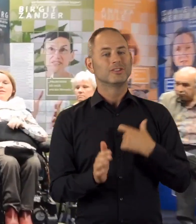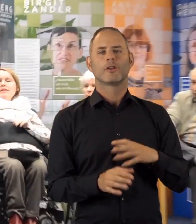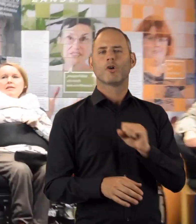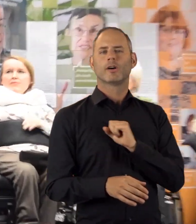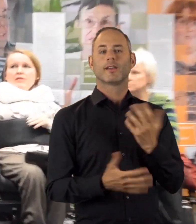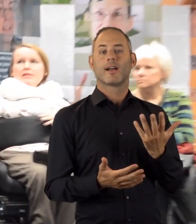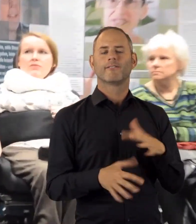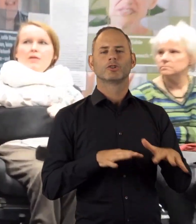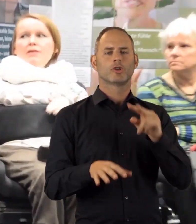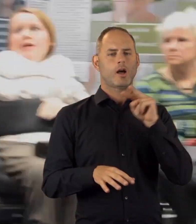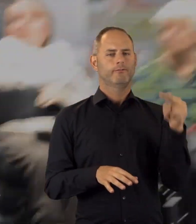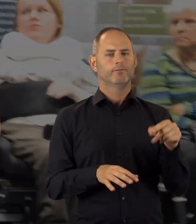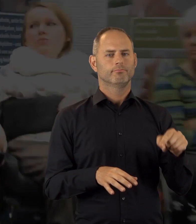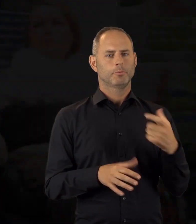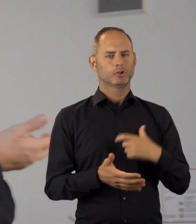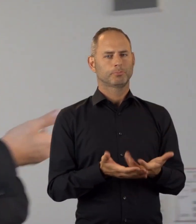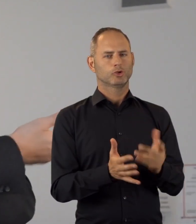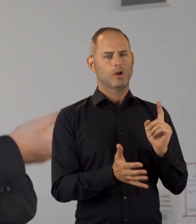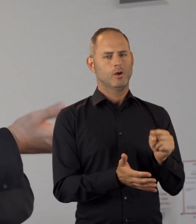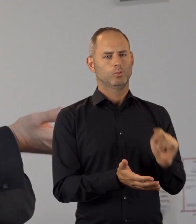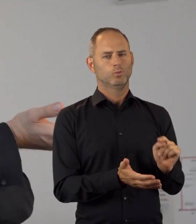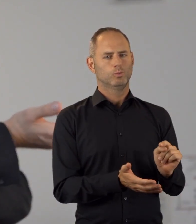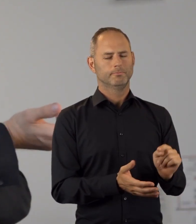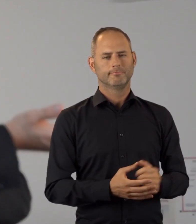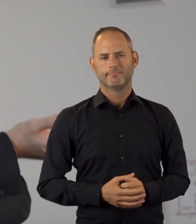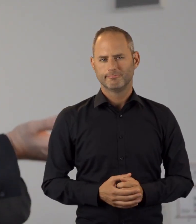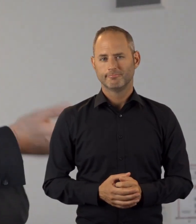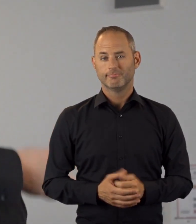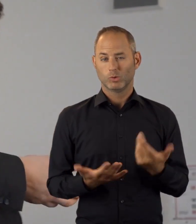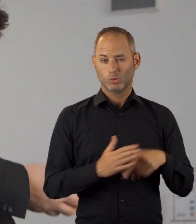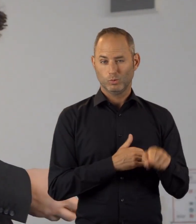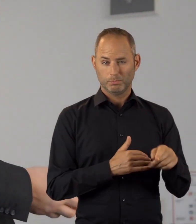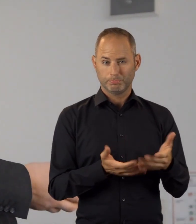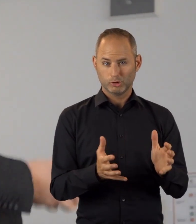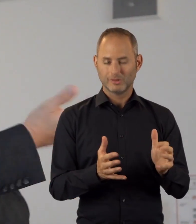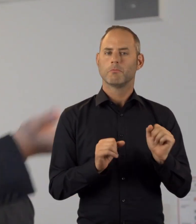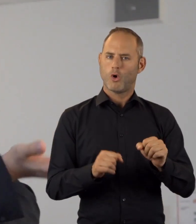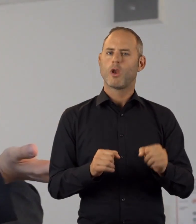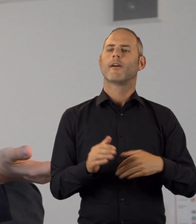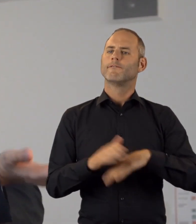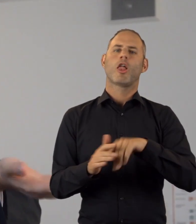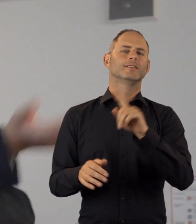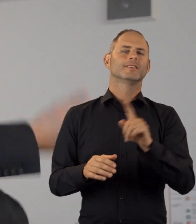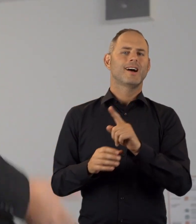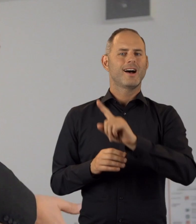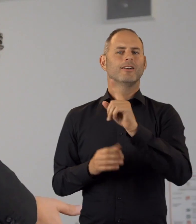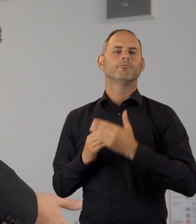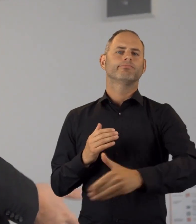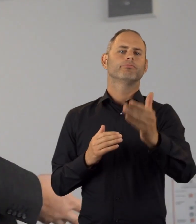neben den persönlichen Vorteilen auch der wirtschaftliche Aspekt des persönlichen Budgets, dadurch, dass persönliche Budget langfristige Vollzeitstellen für